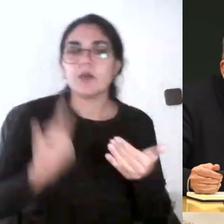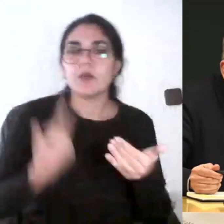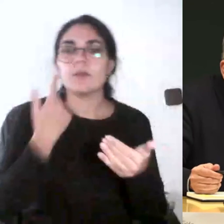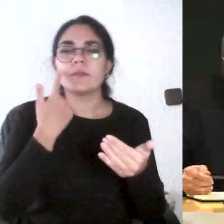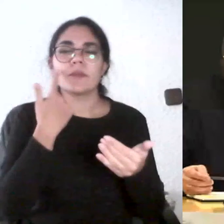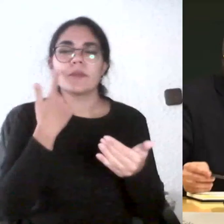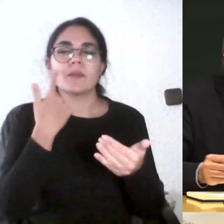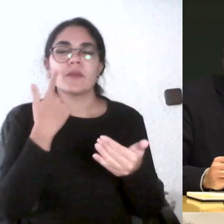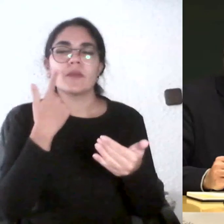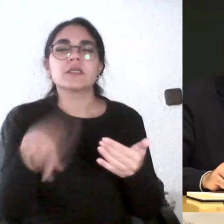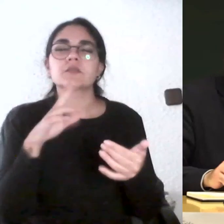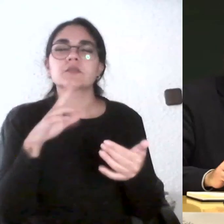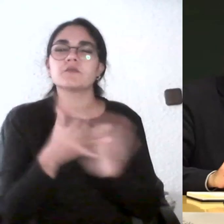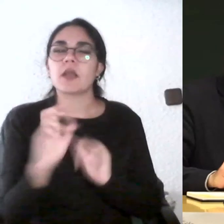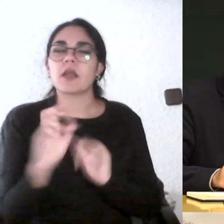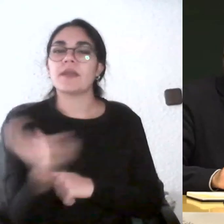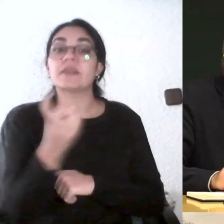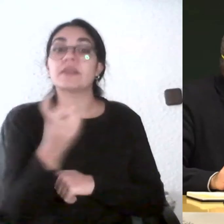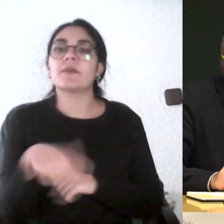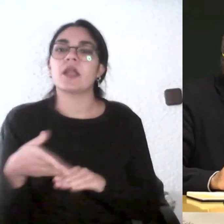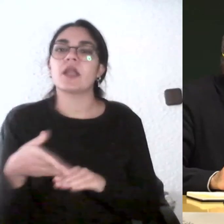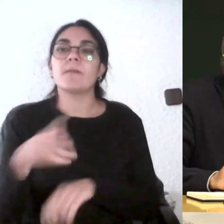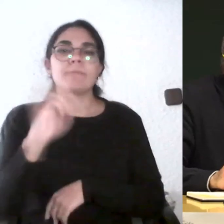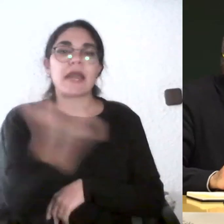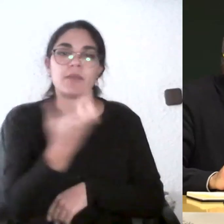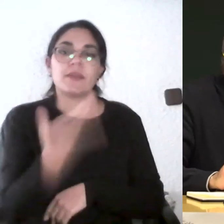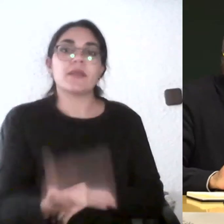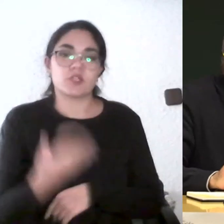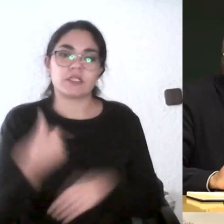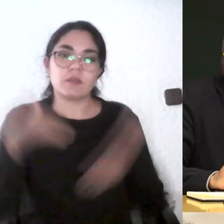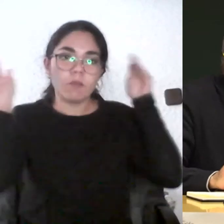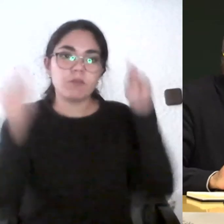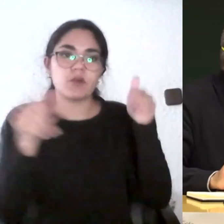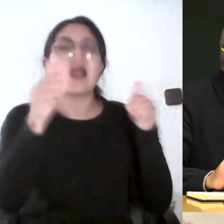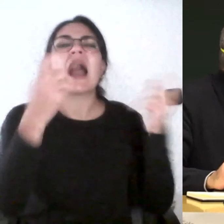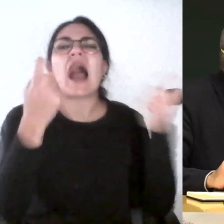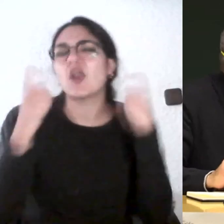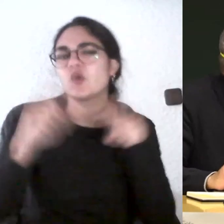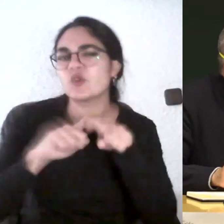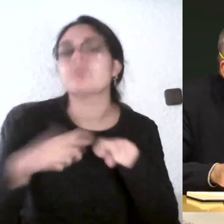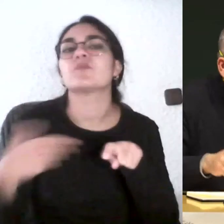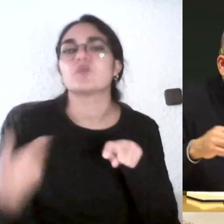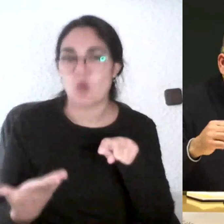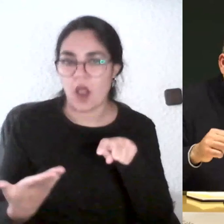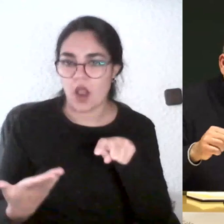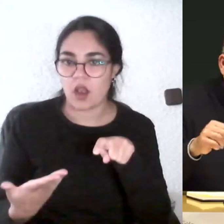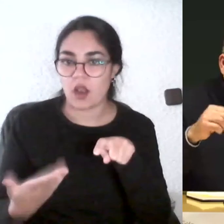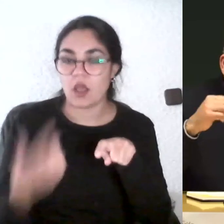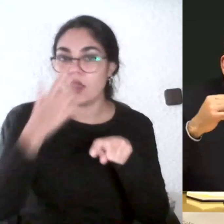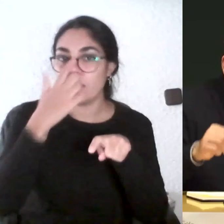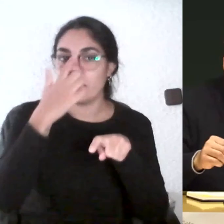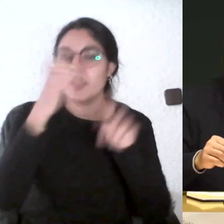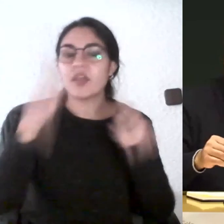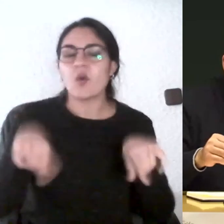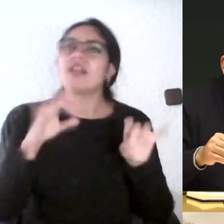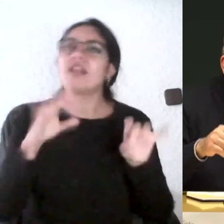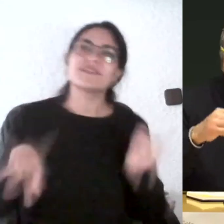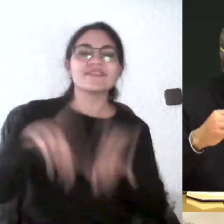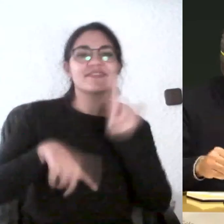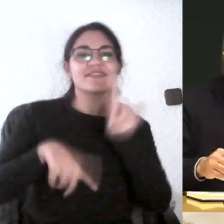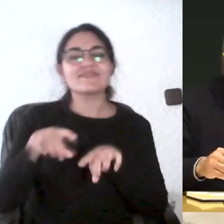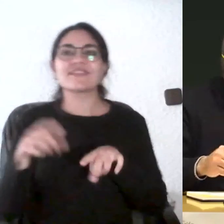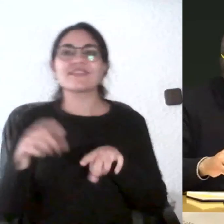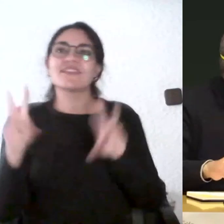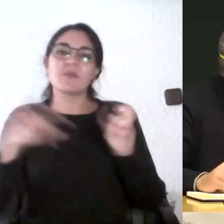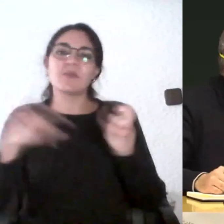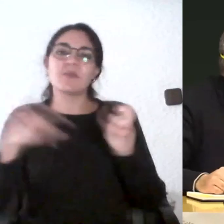es a qué alumnos se los estamos aplicando y solamente dependiese de la metodología del método de evaluación del